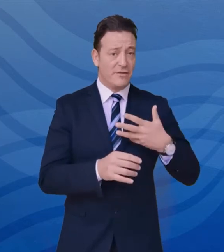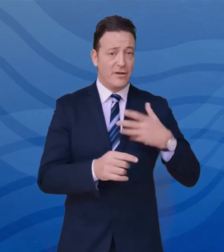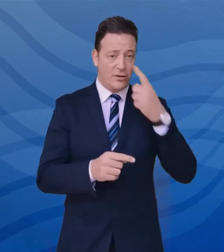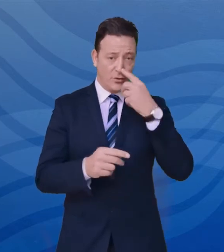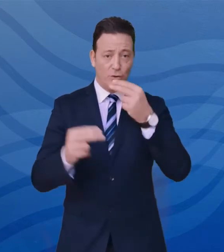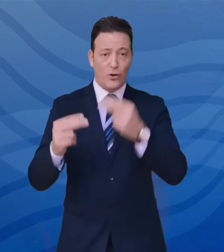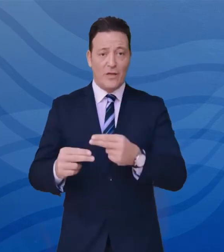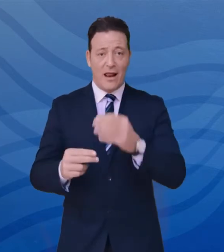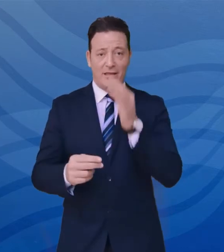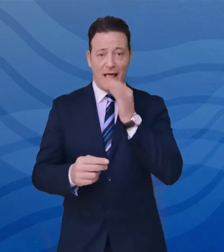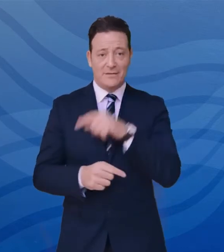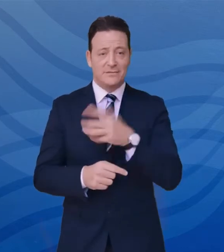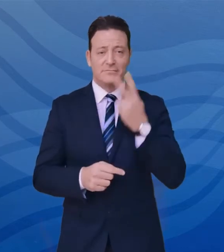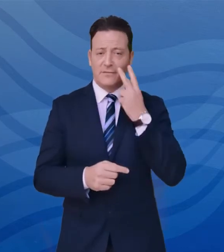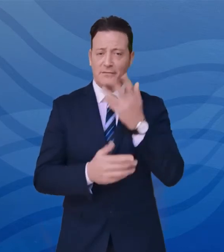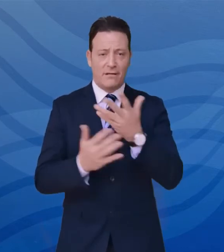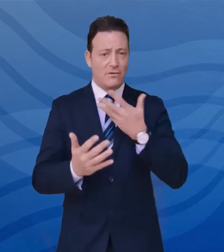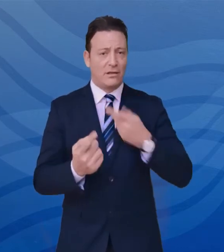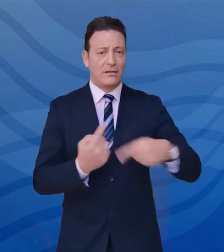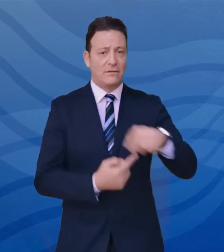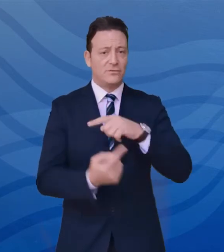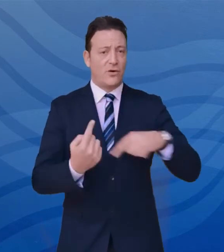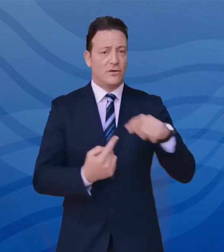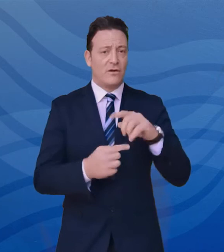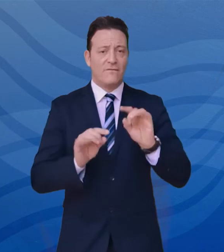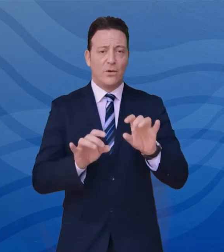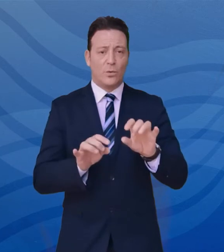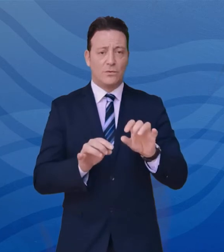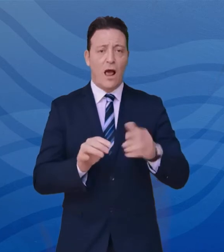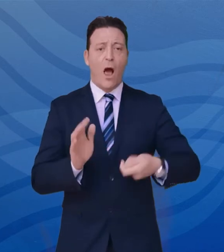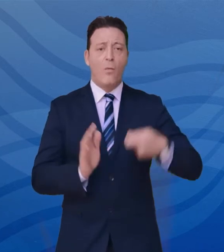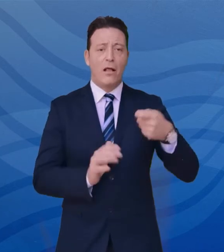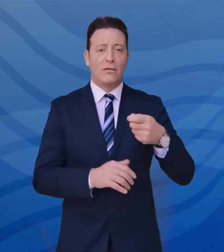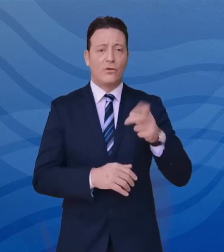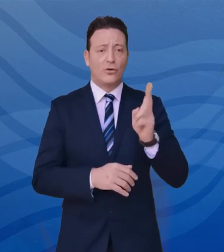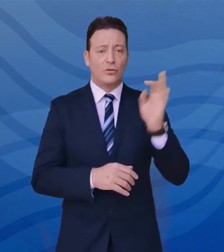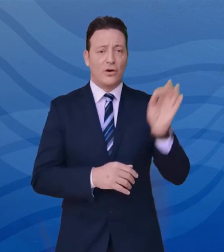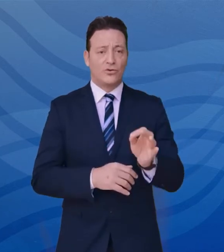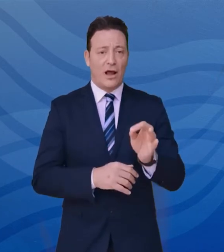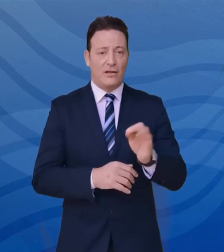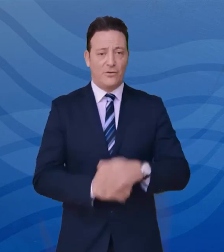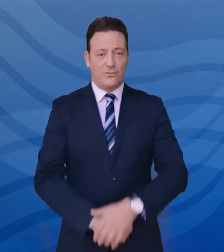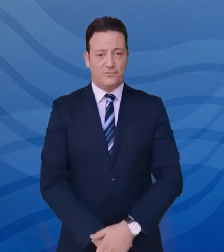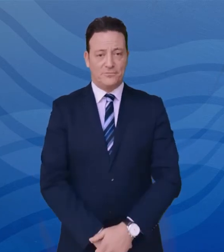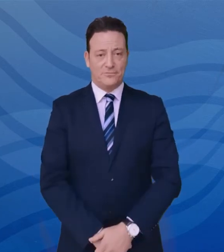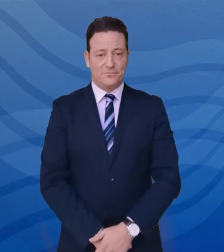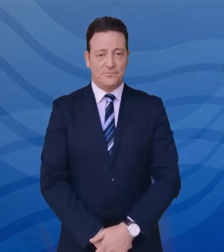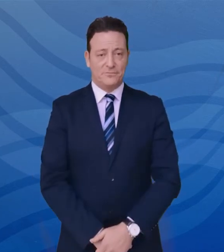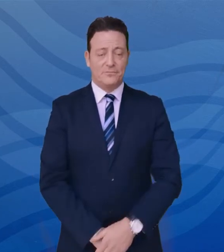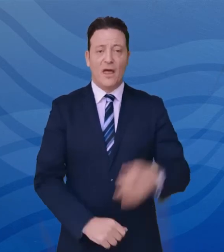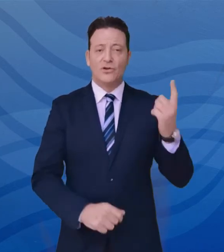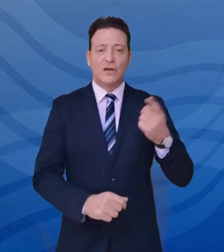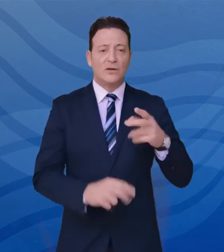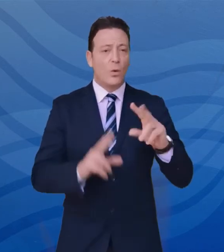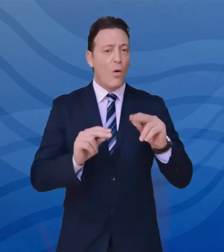che testimonia la circolazione del virus sul territorio regionale, sale al 12%, in dato odierna. L'incidenza, cioè le